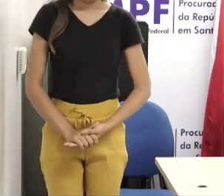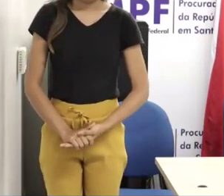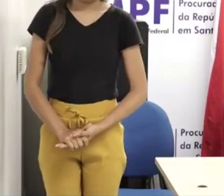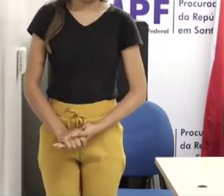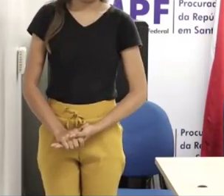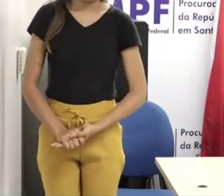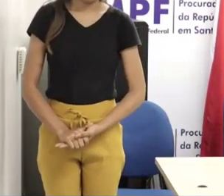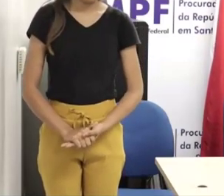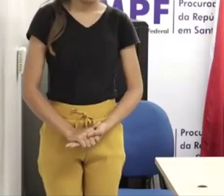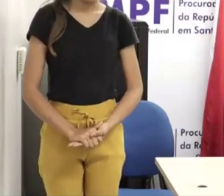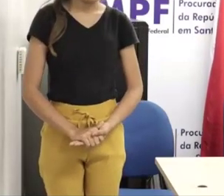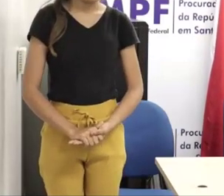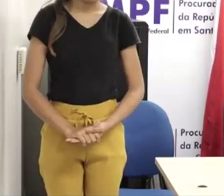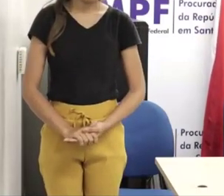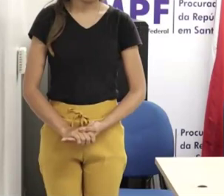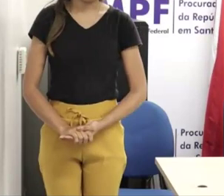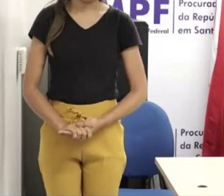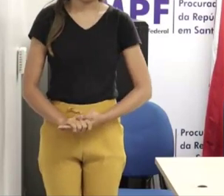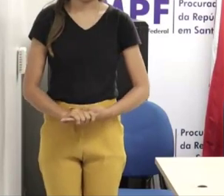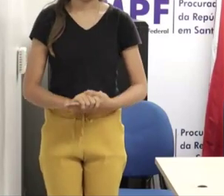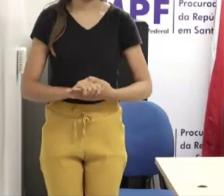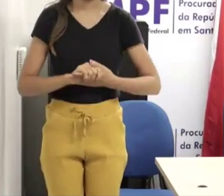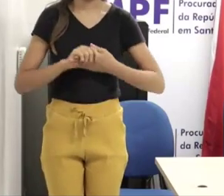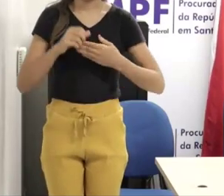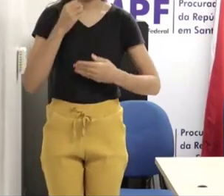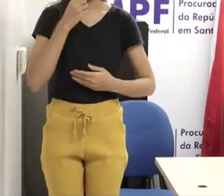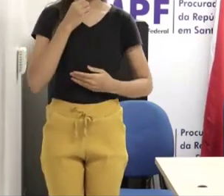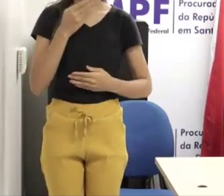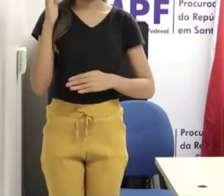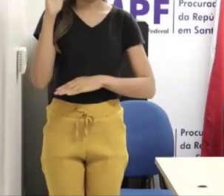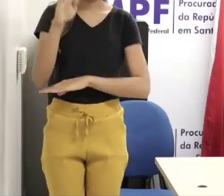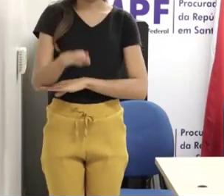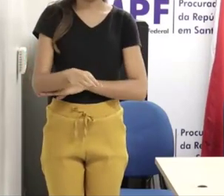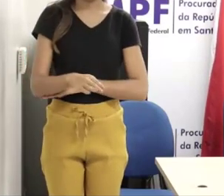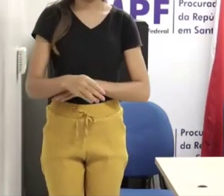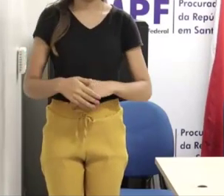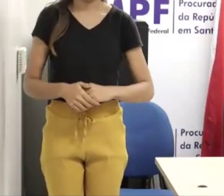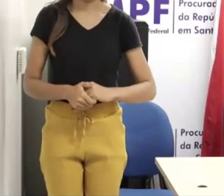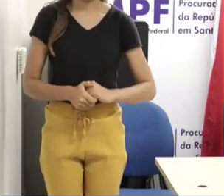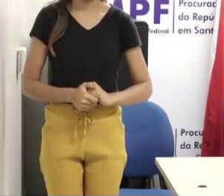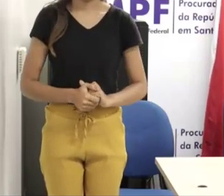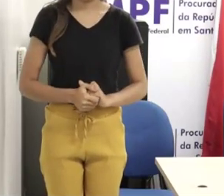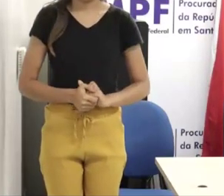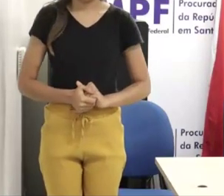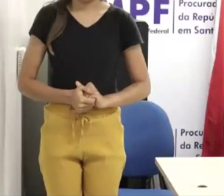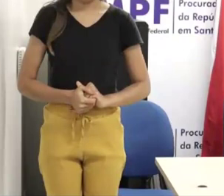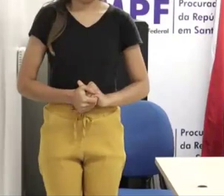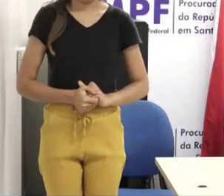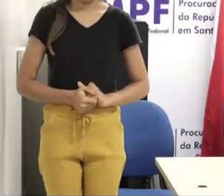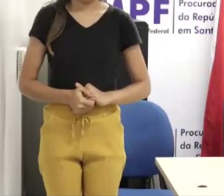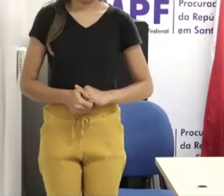Obrigada. Boa tarde, doutor Heitor. Boa tarde a todas as pessoas aqui